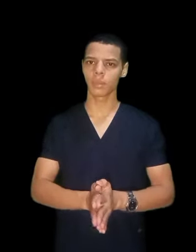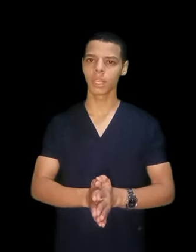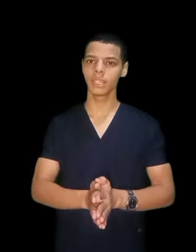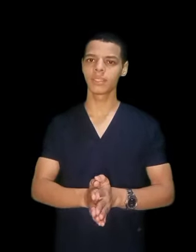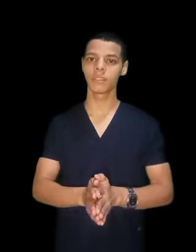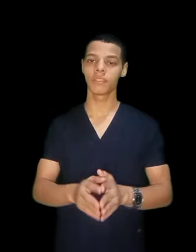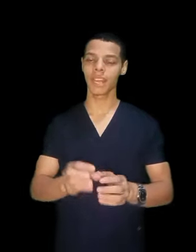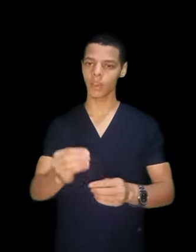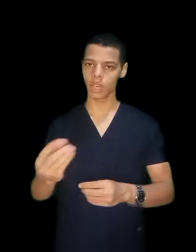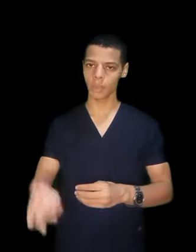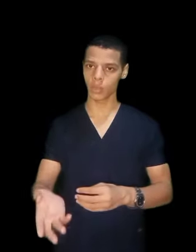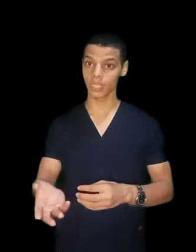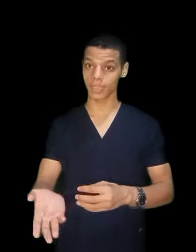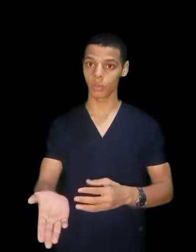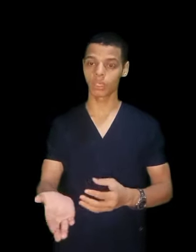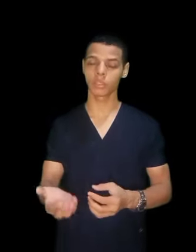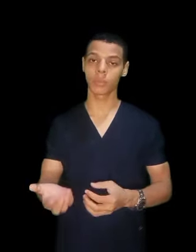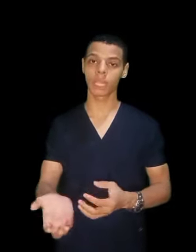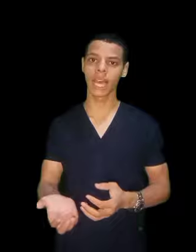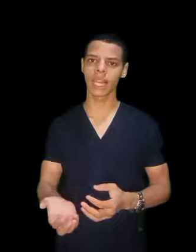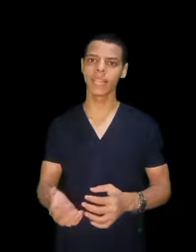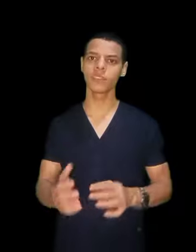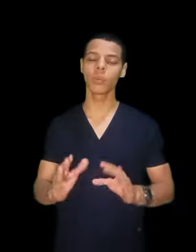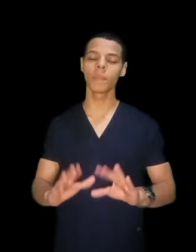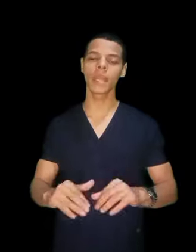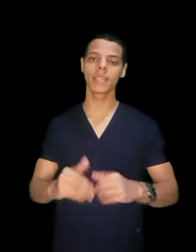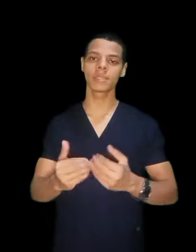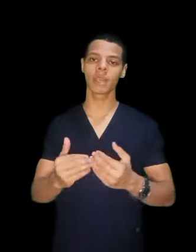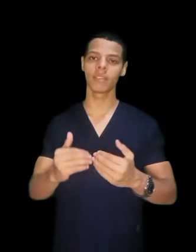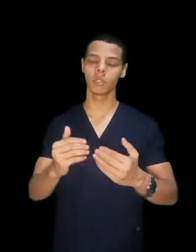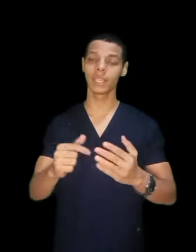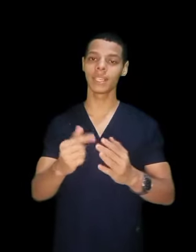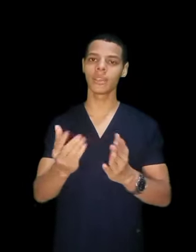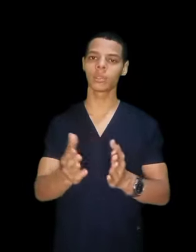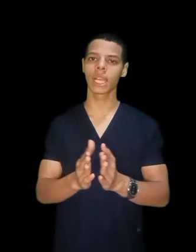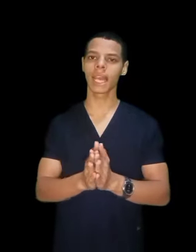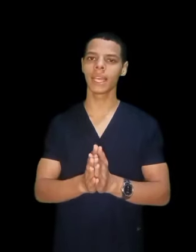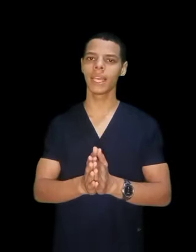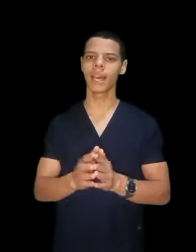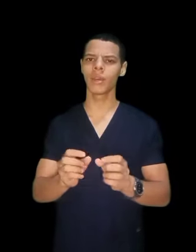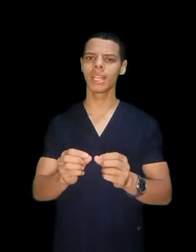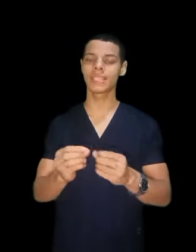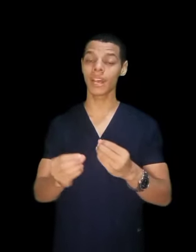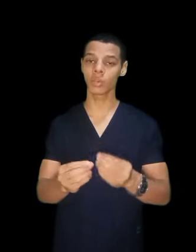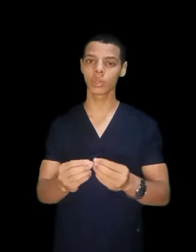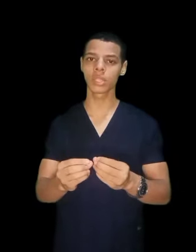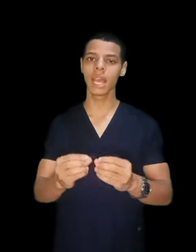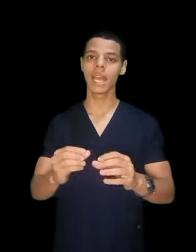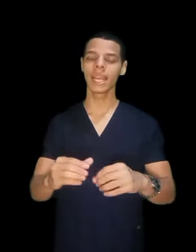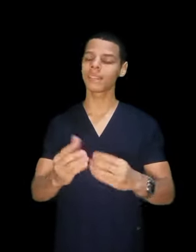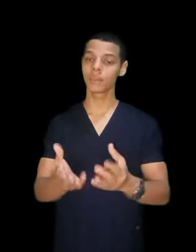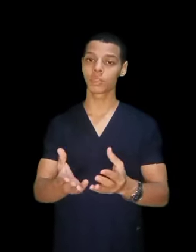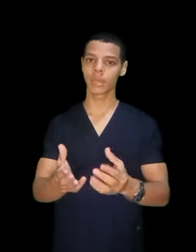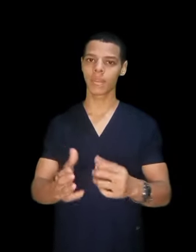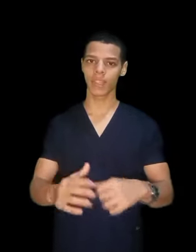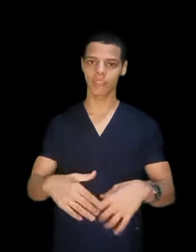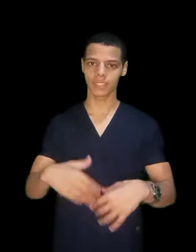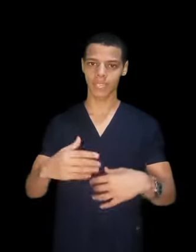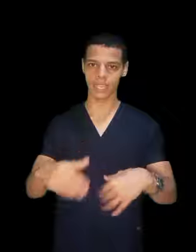التمريض فانا هقولك معنومات عن كلية التمريض حاليل وابدأ اسمع الجديدات اللي انا اقتلك عليها حوالي ساعة ونصف لكن ده مستقبلك فانت